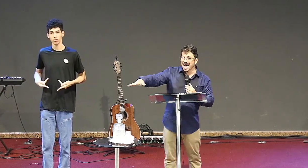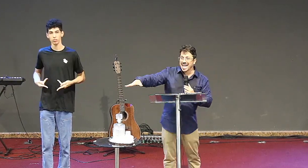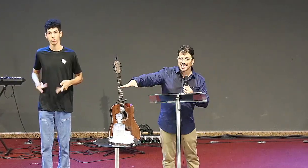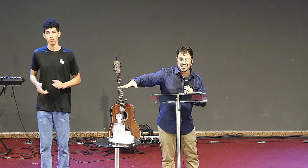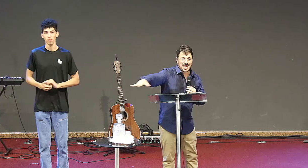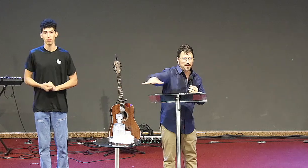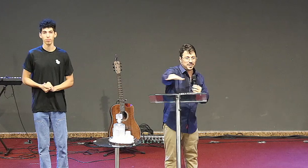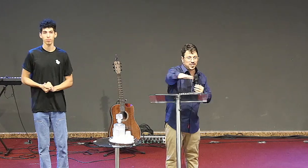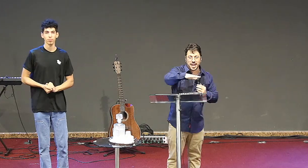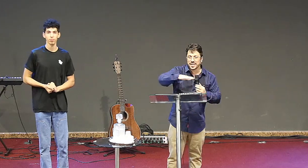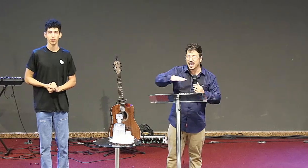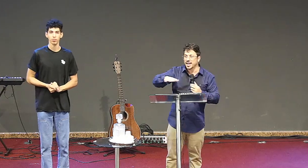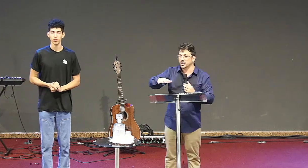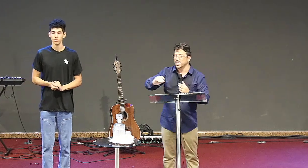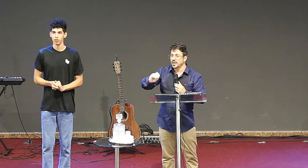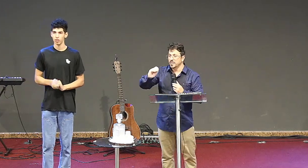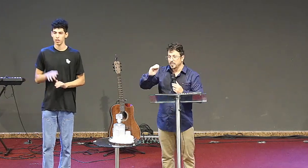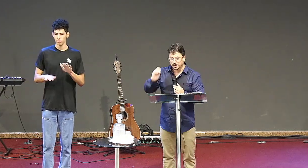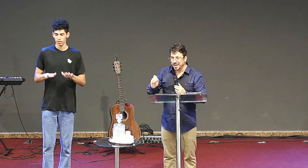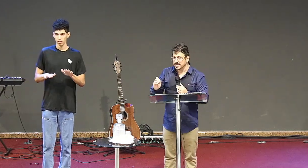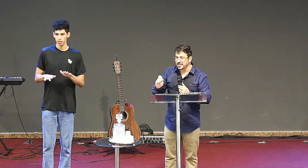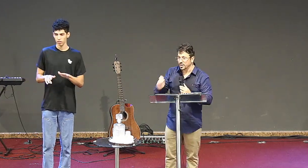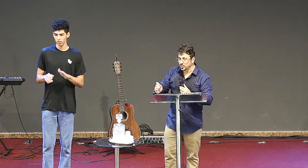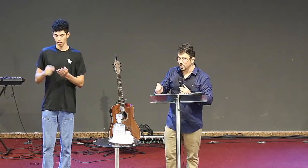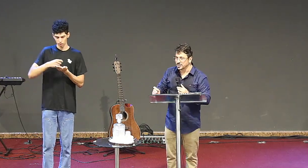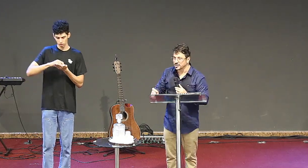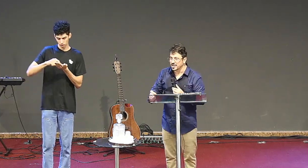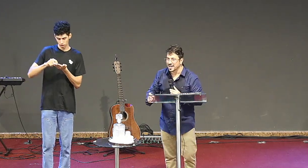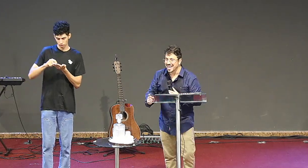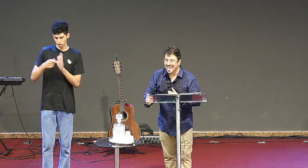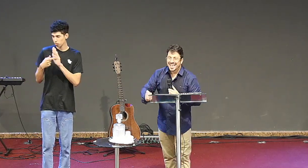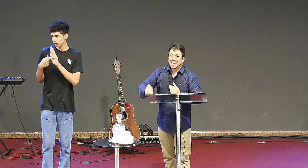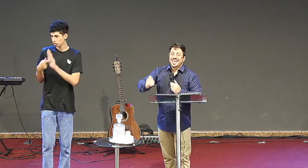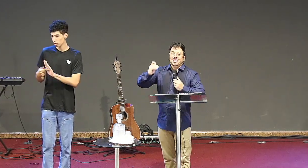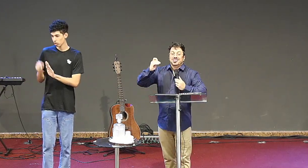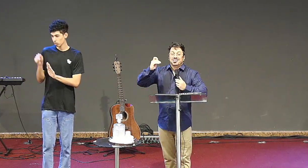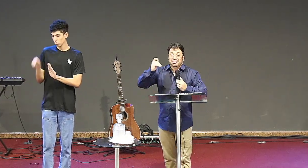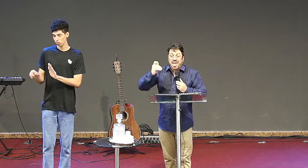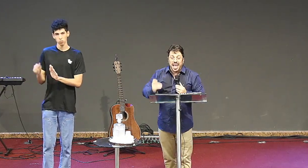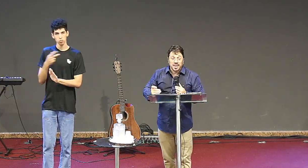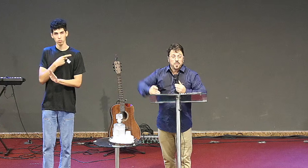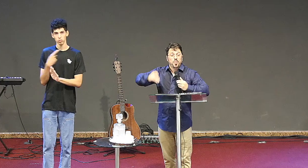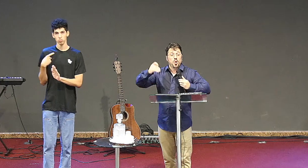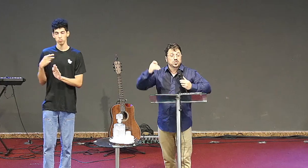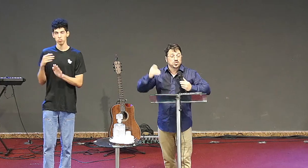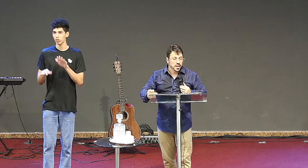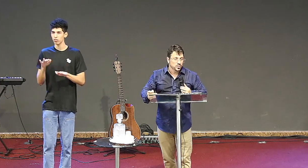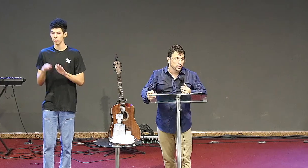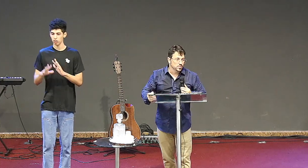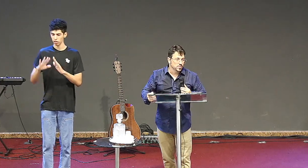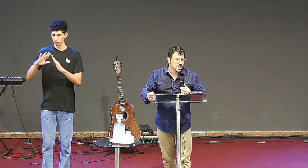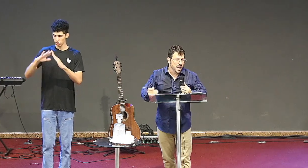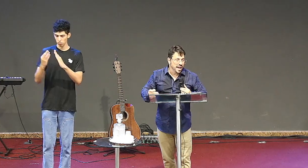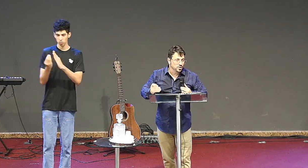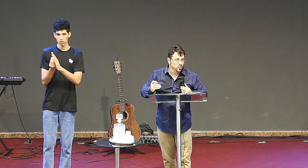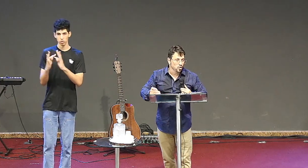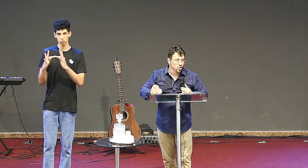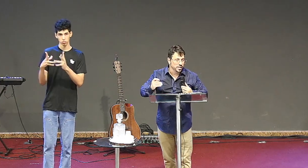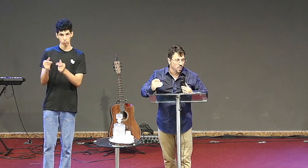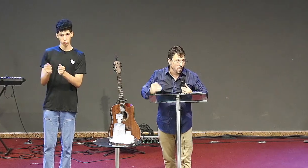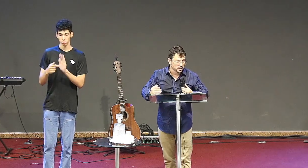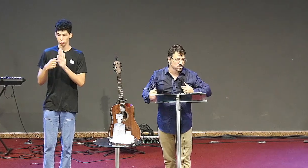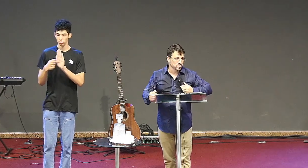parte da carta que está falando para a igreja, mas presta atenção no que eu vou dizer. 100% é